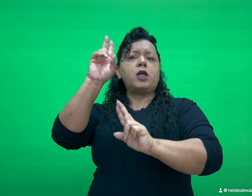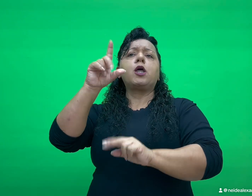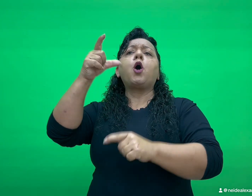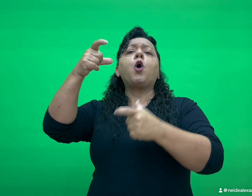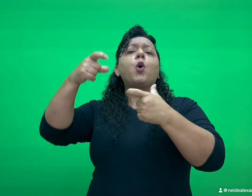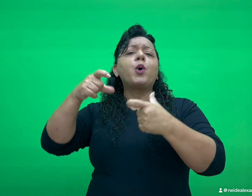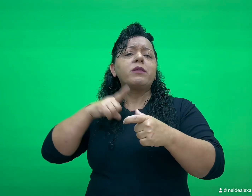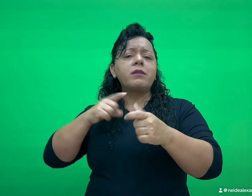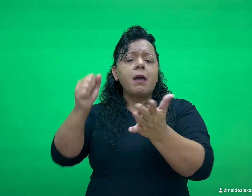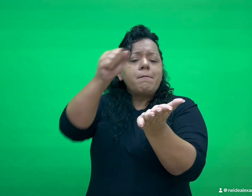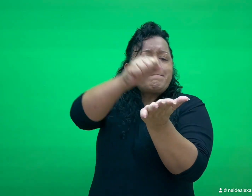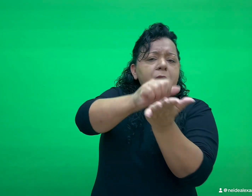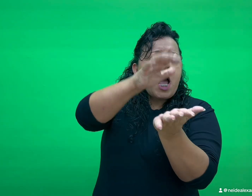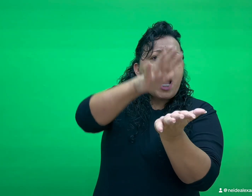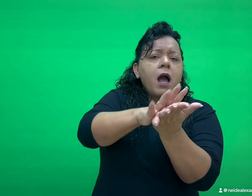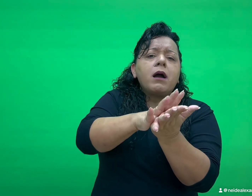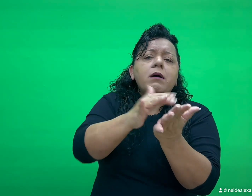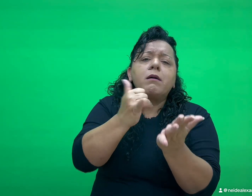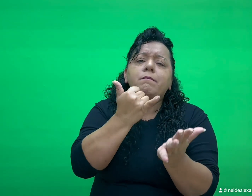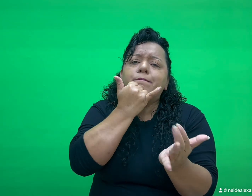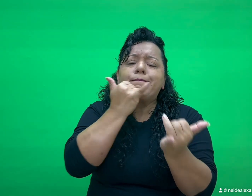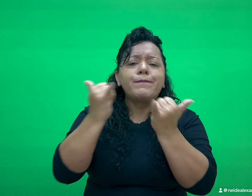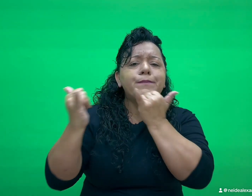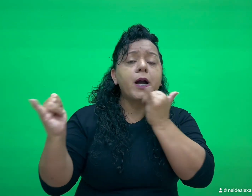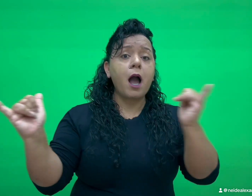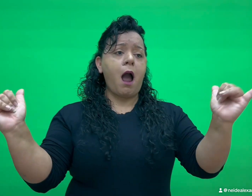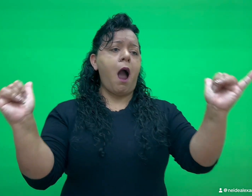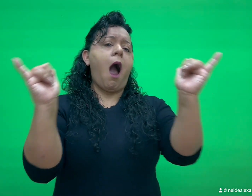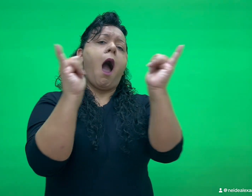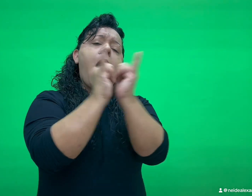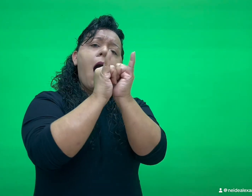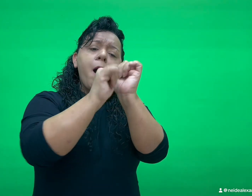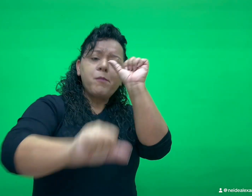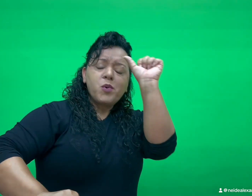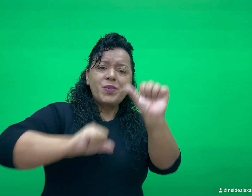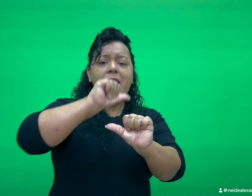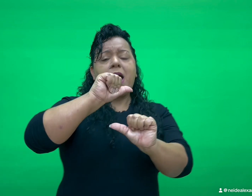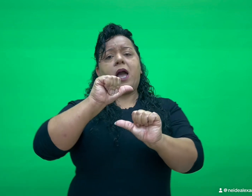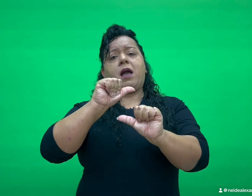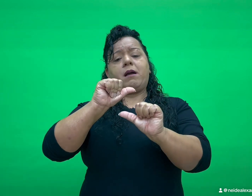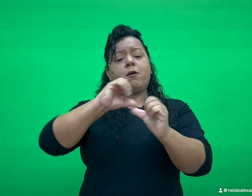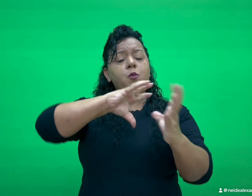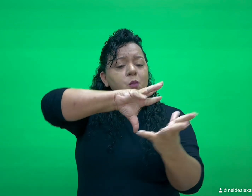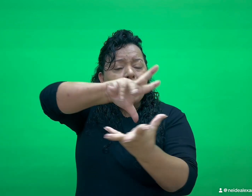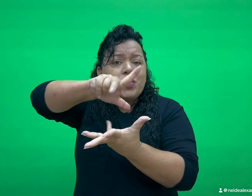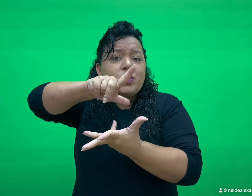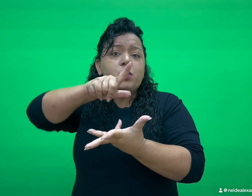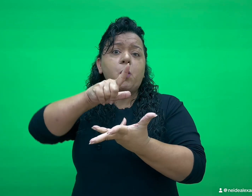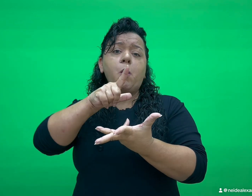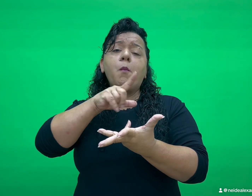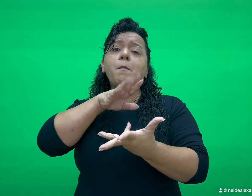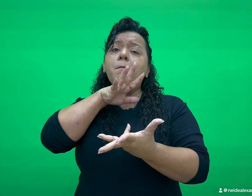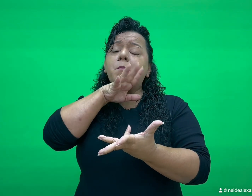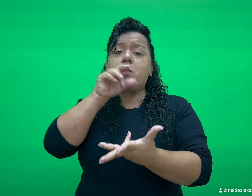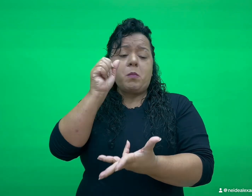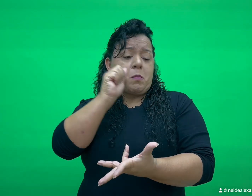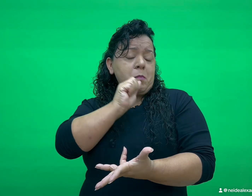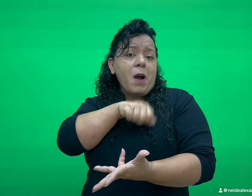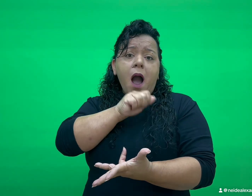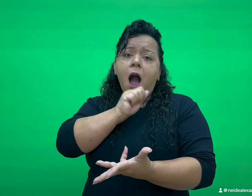o perdão. Fazer renascer o bem nesse mundo tão cruel. Na Páscoa e no ano inteiro. É esse o nosso papel. E também